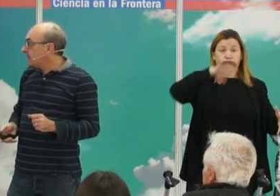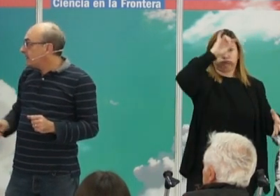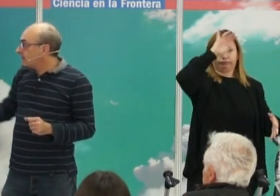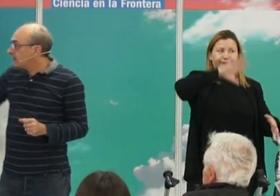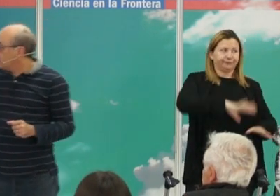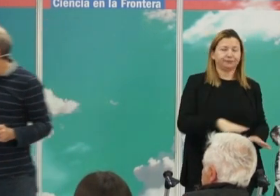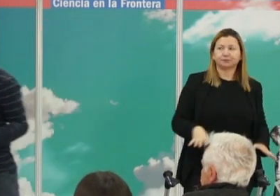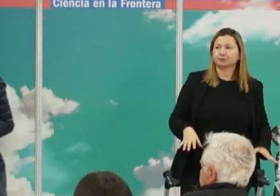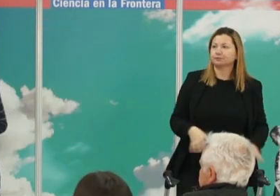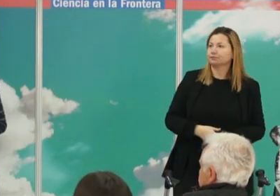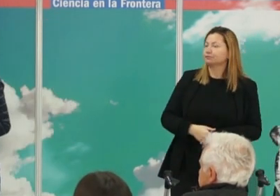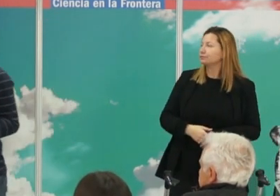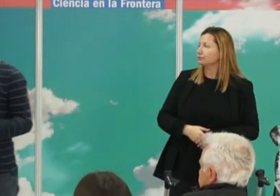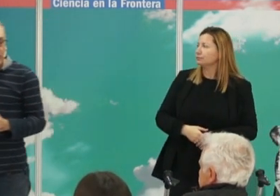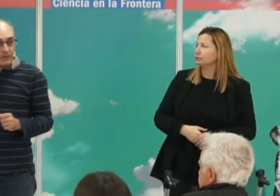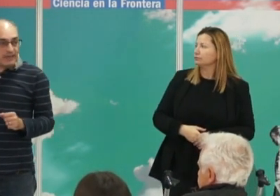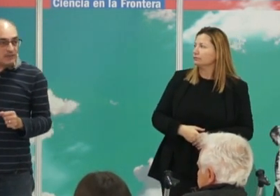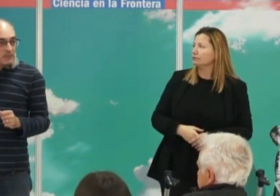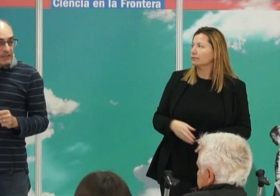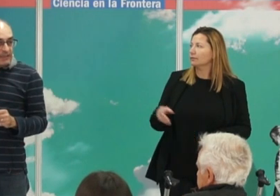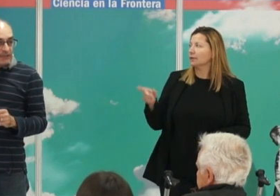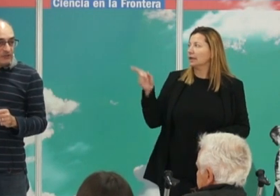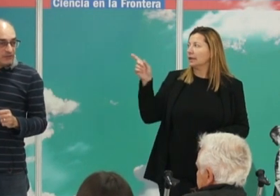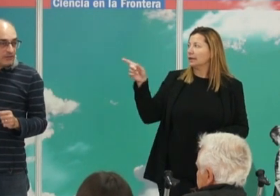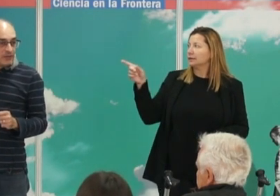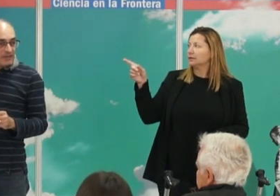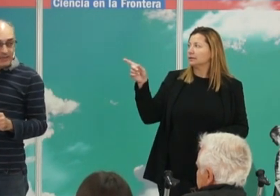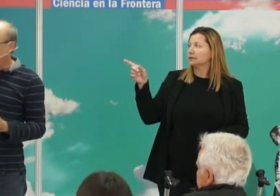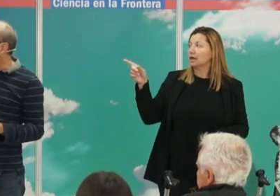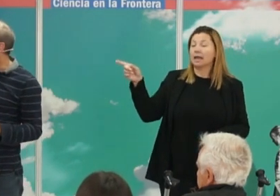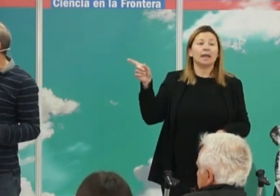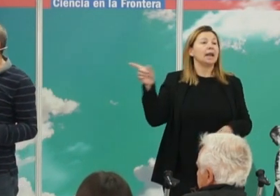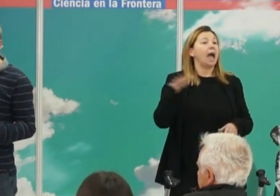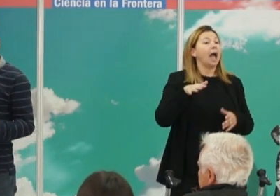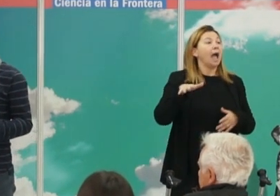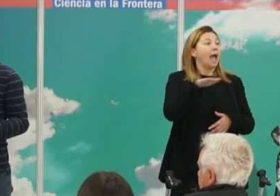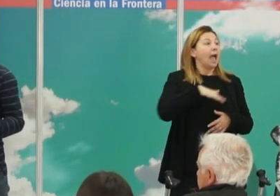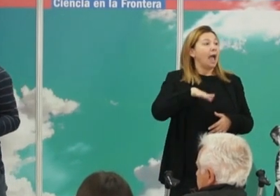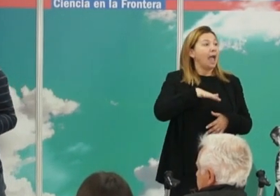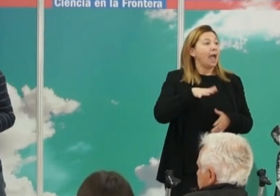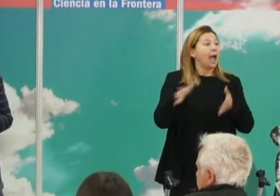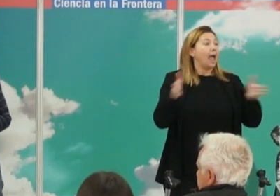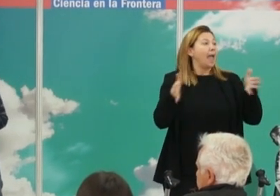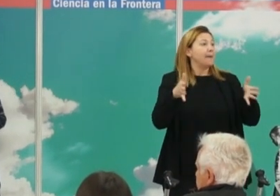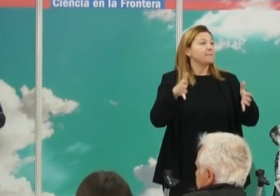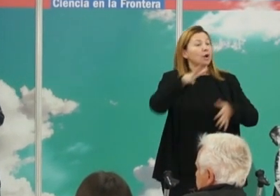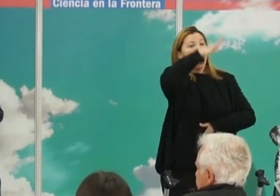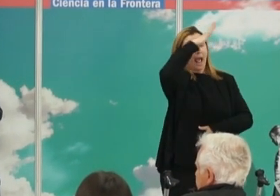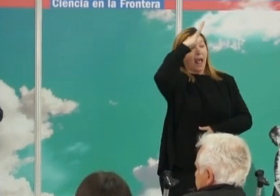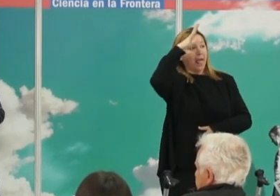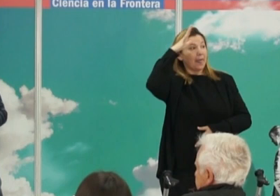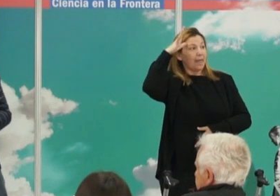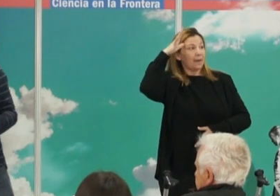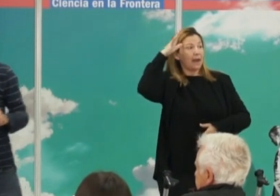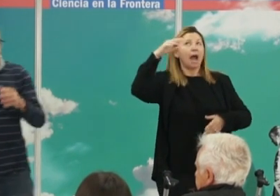es famoso a New Grange porque en el solsticio de verano los rayos del sol penetran y llegan